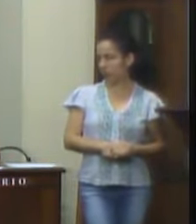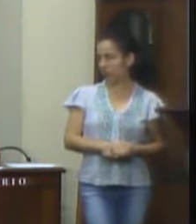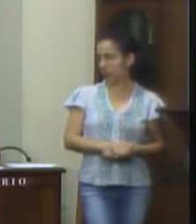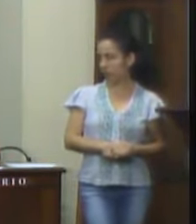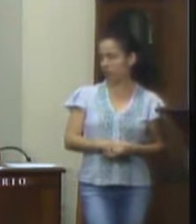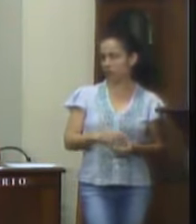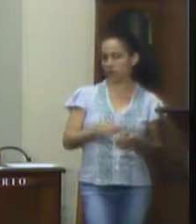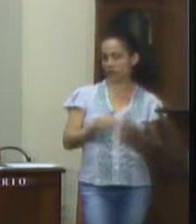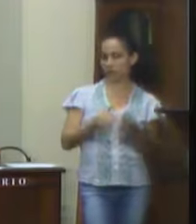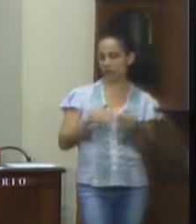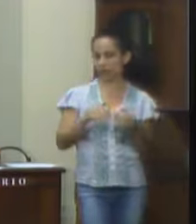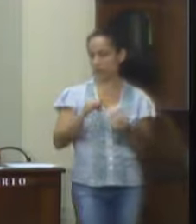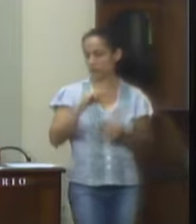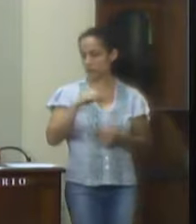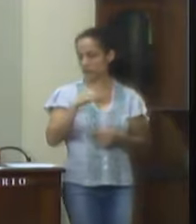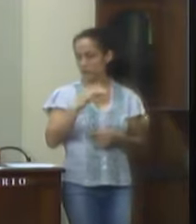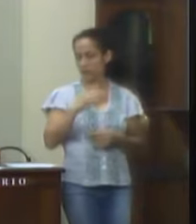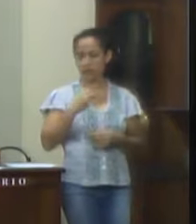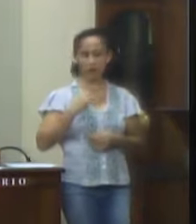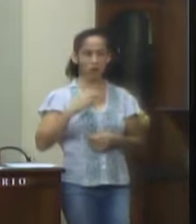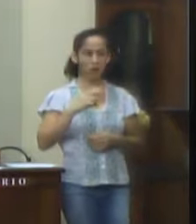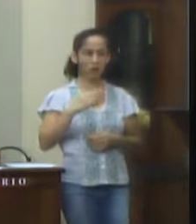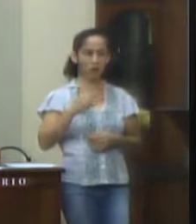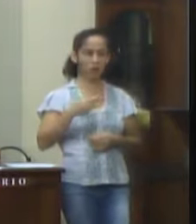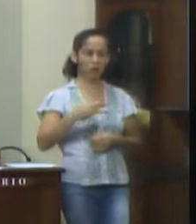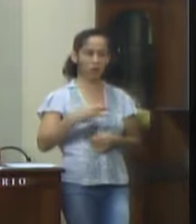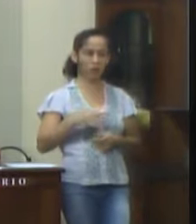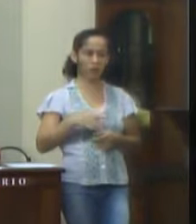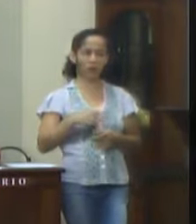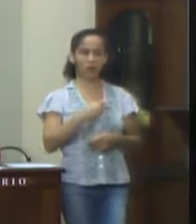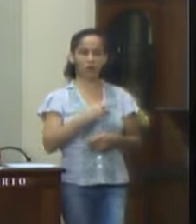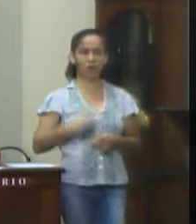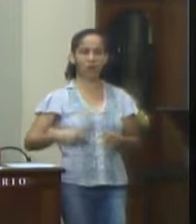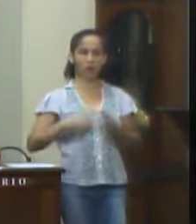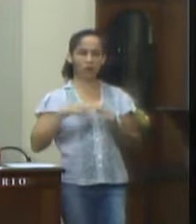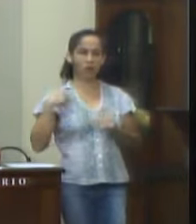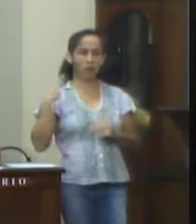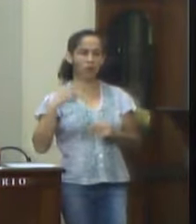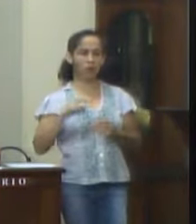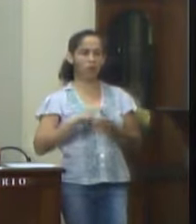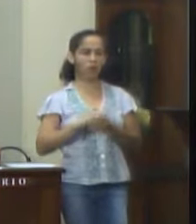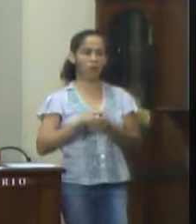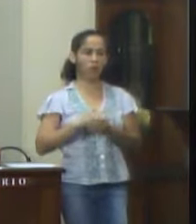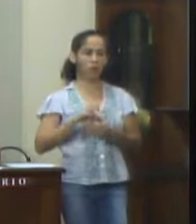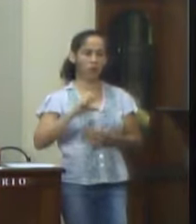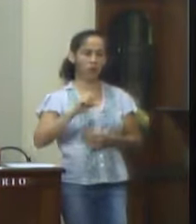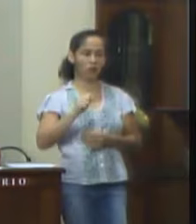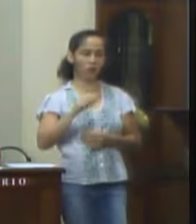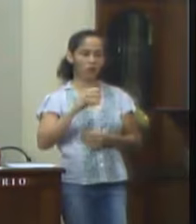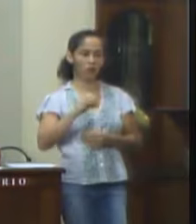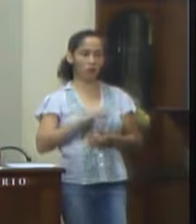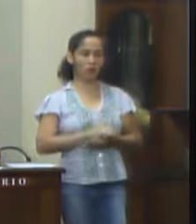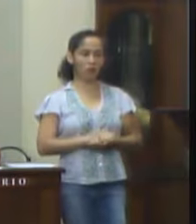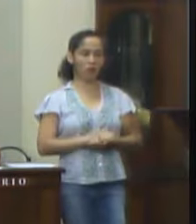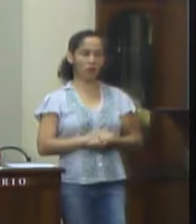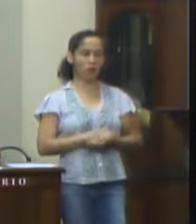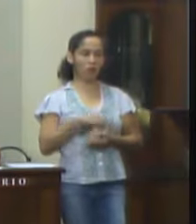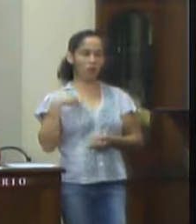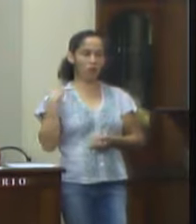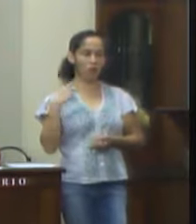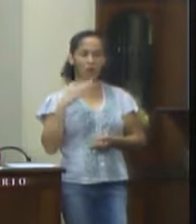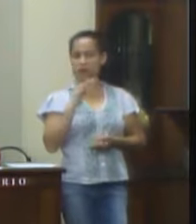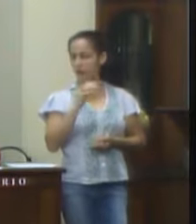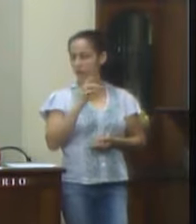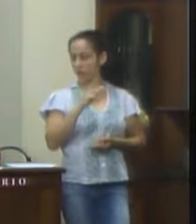Indicação número 514, de 2018. Excelentíssimo senhor presidente da Câmara Municipal de Valença, Vereador Saulo Corrêa. A vereadora Fabiane